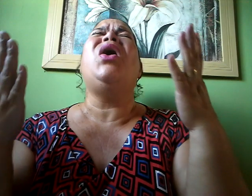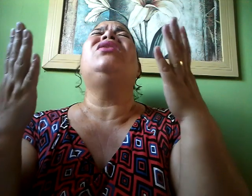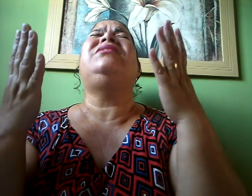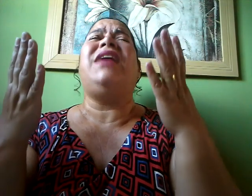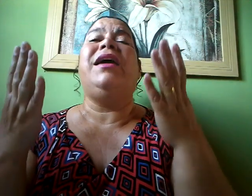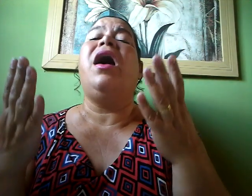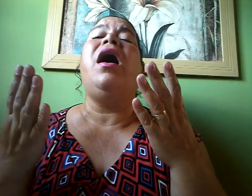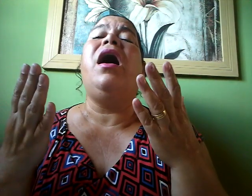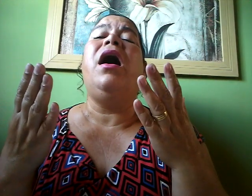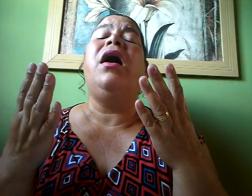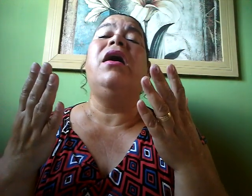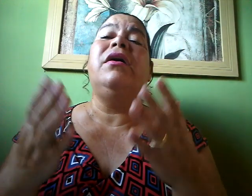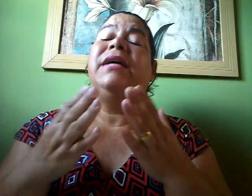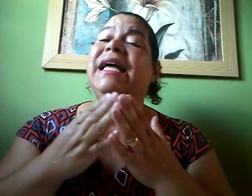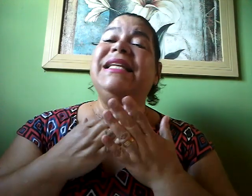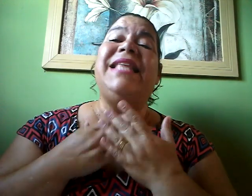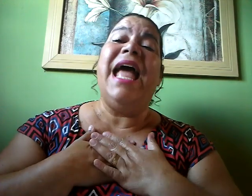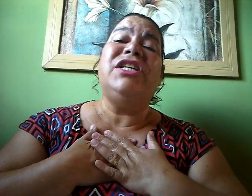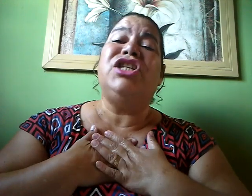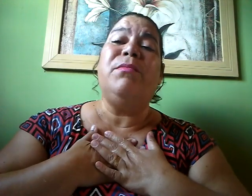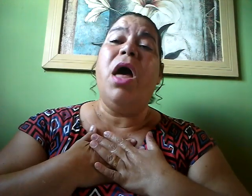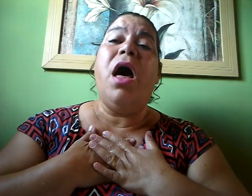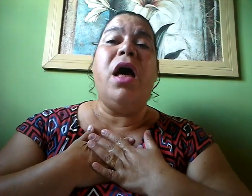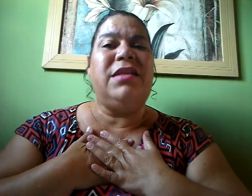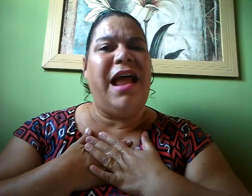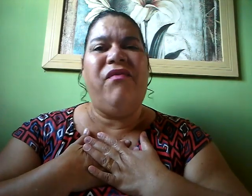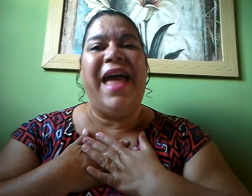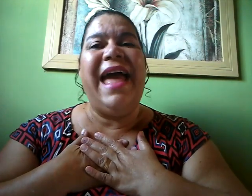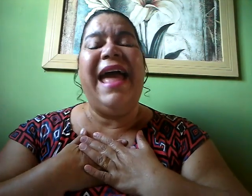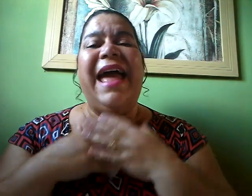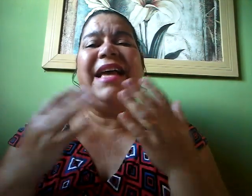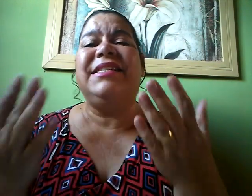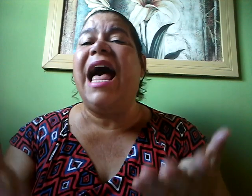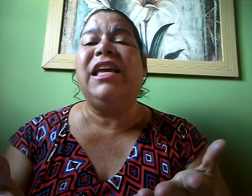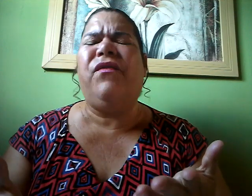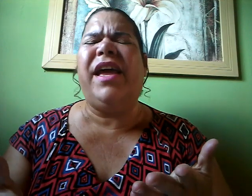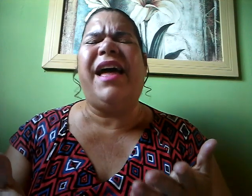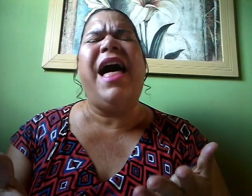Senhor Deixe-me outra vez Aqui ficar